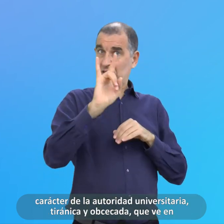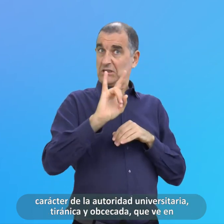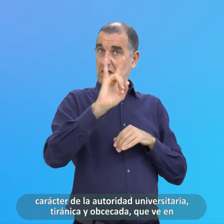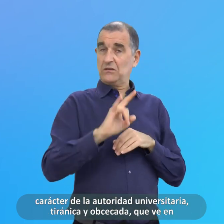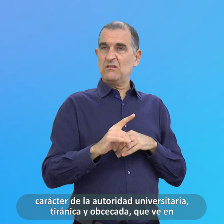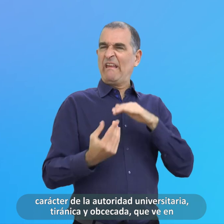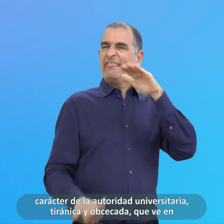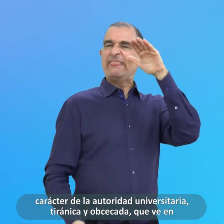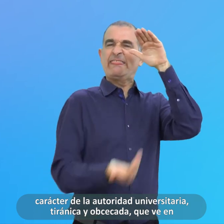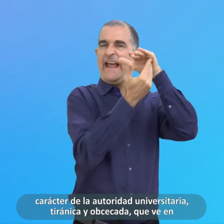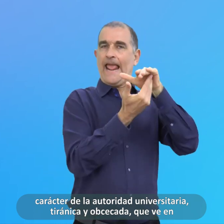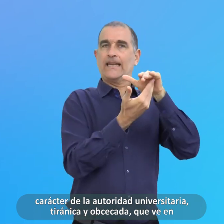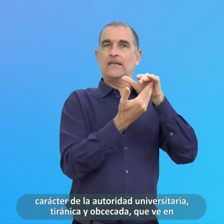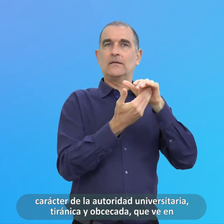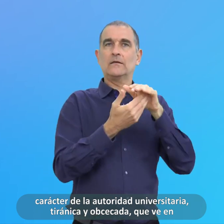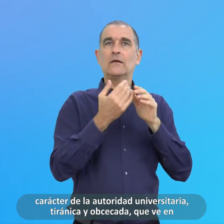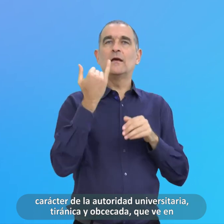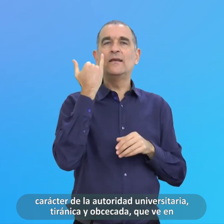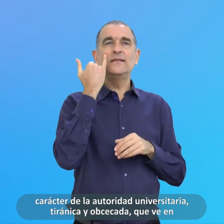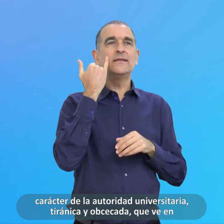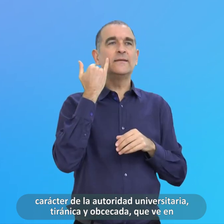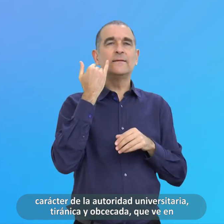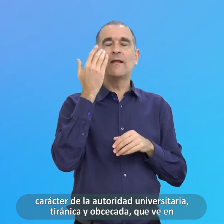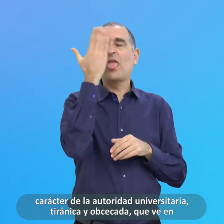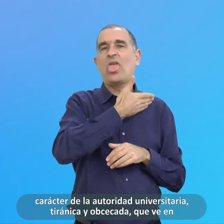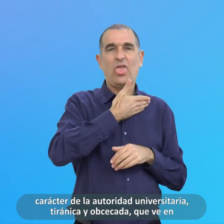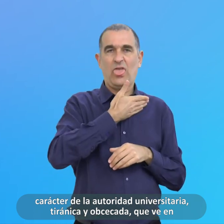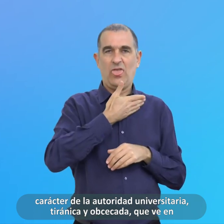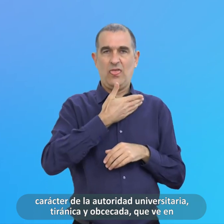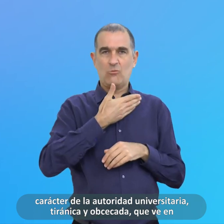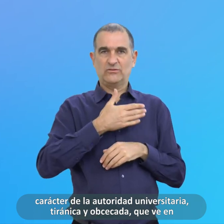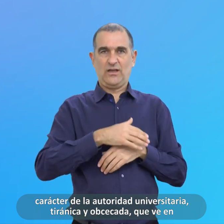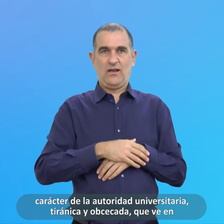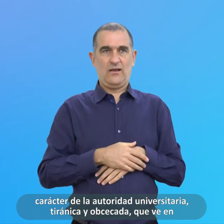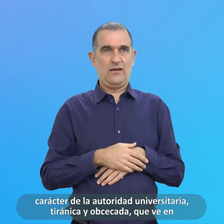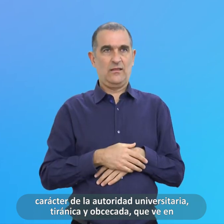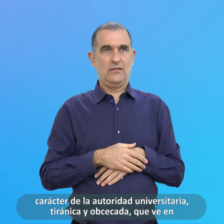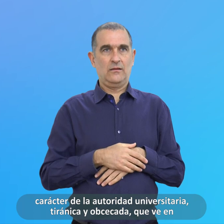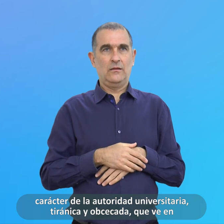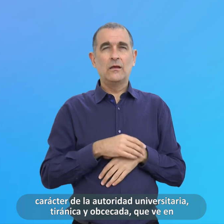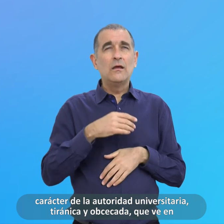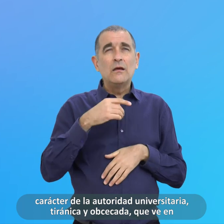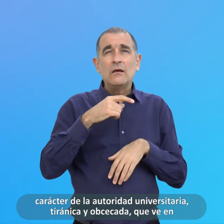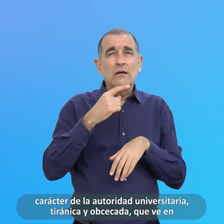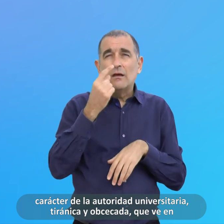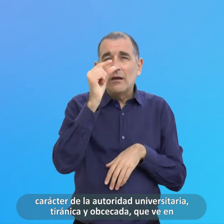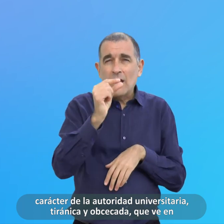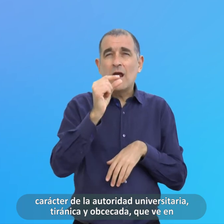Autoridad Universitaria Tiránica Y Obcecada Que De